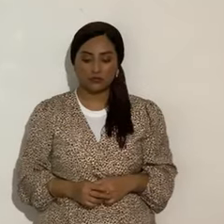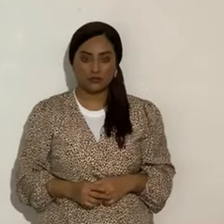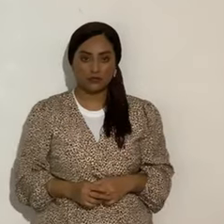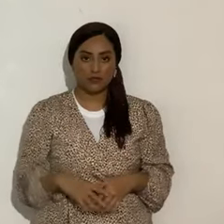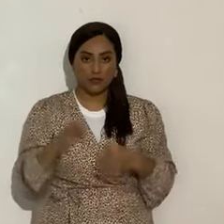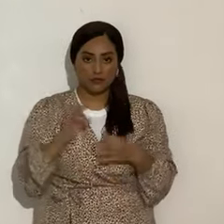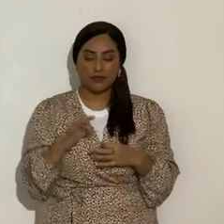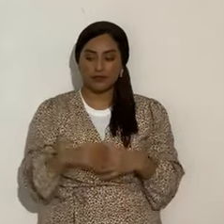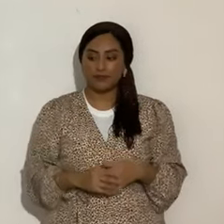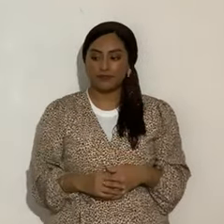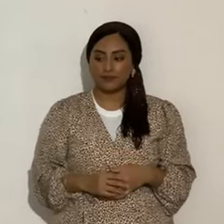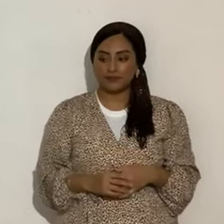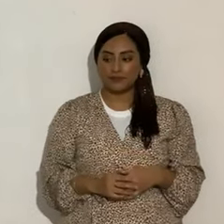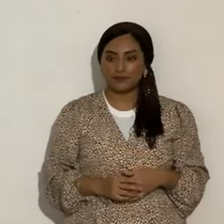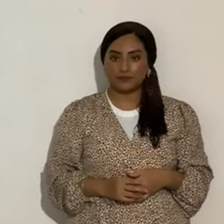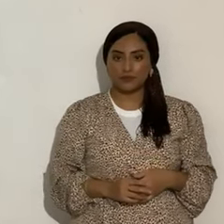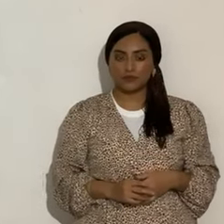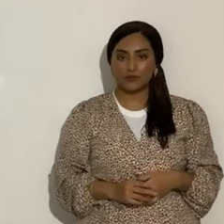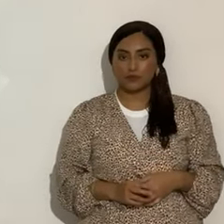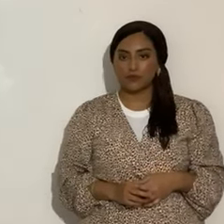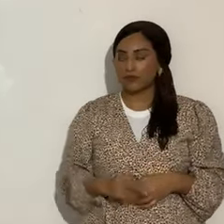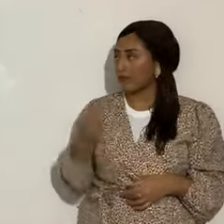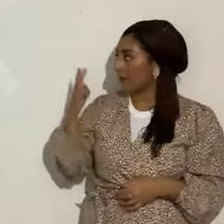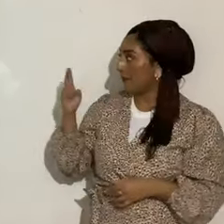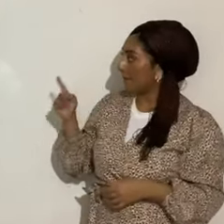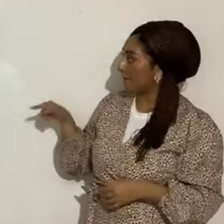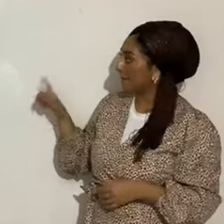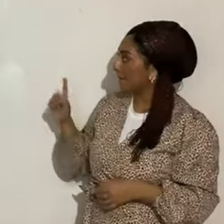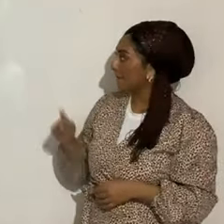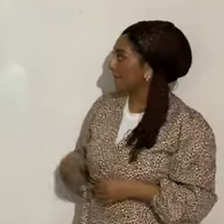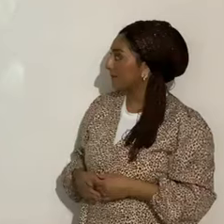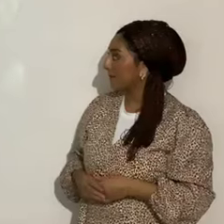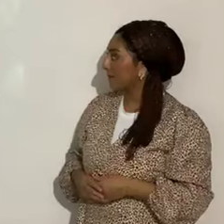perfecto, vean, ahí se aceleran los días,